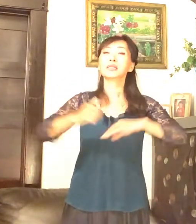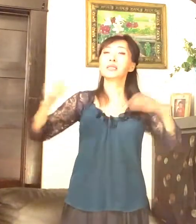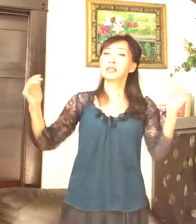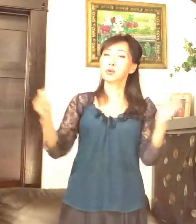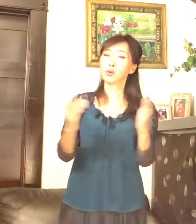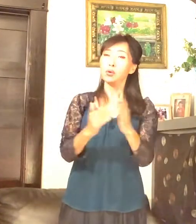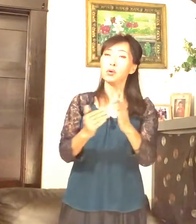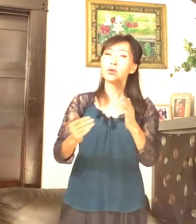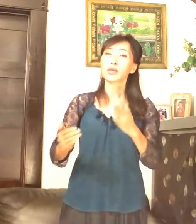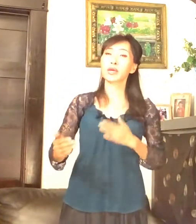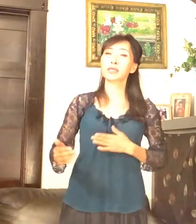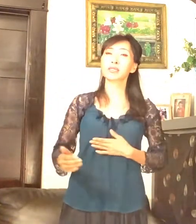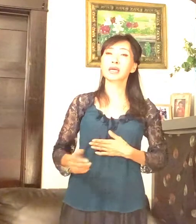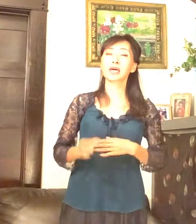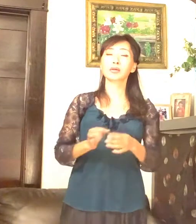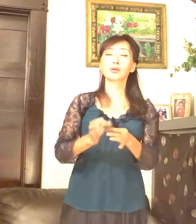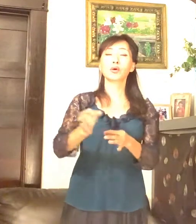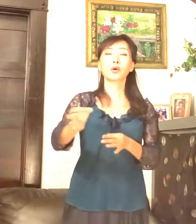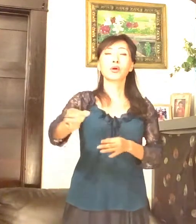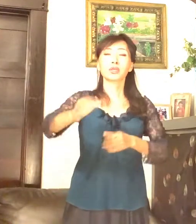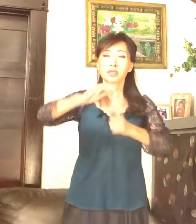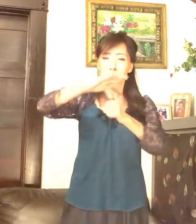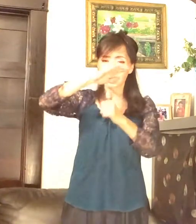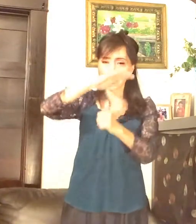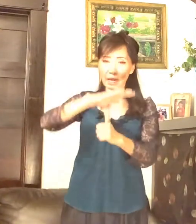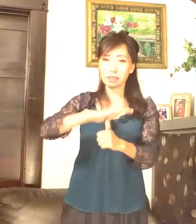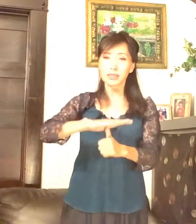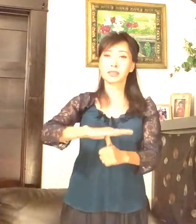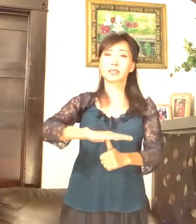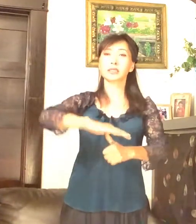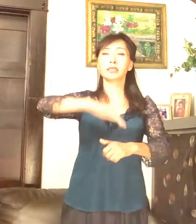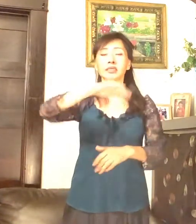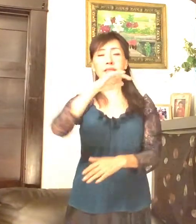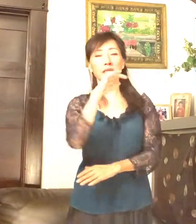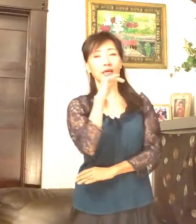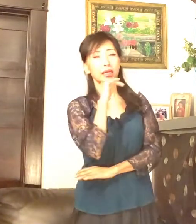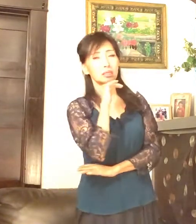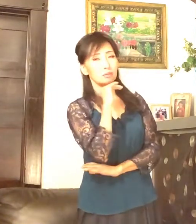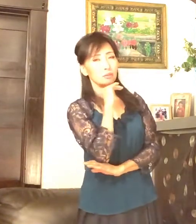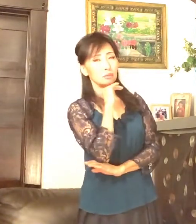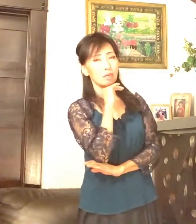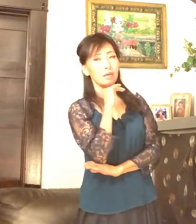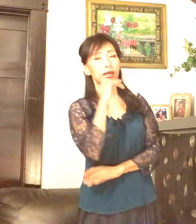오래 참고 기다리시네 그 사랑